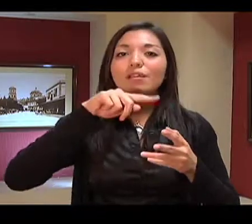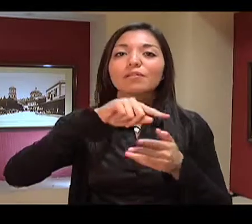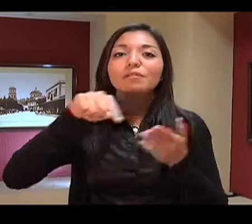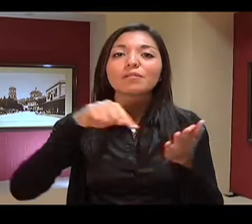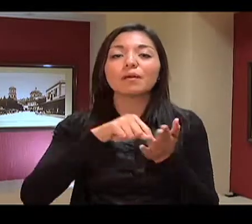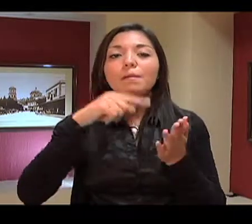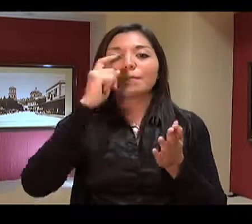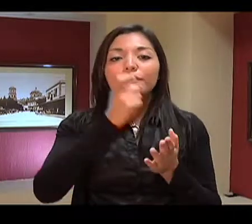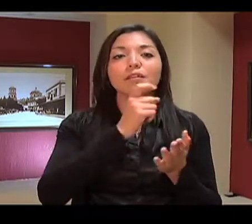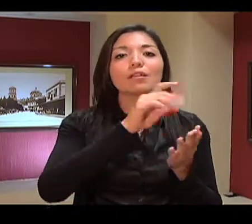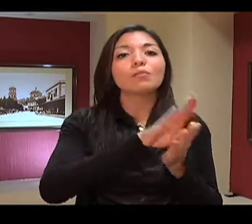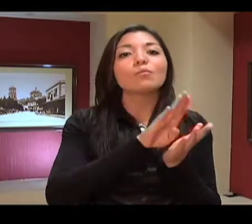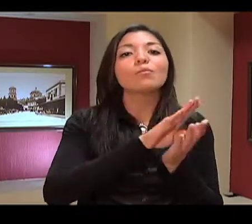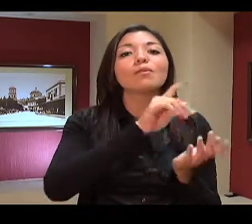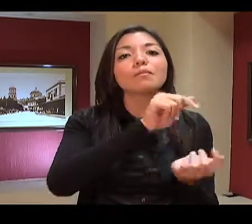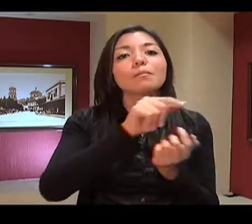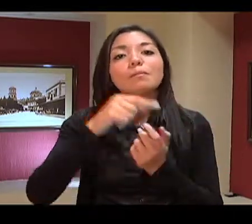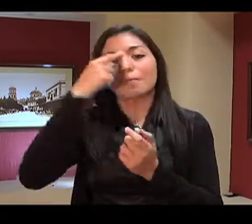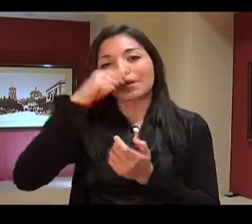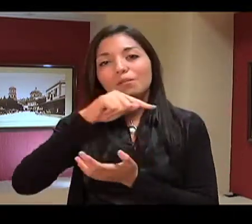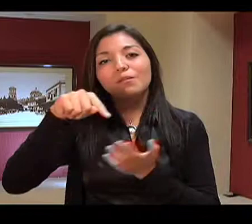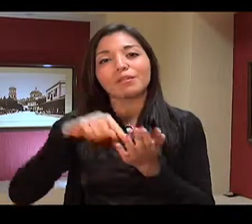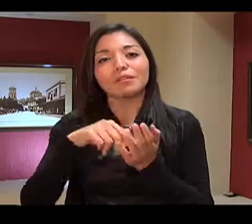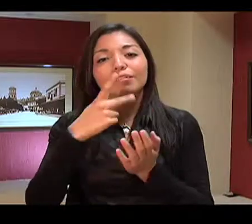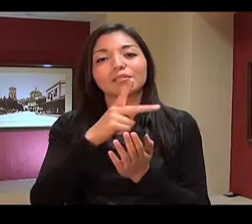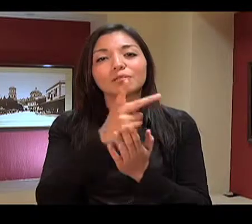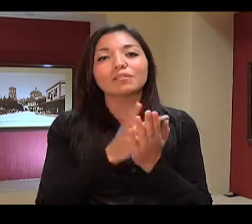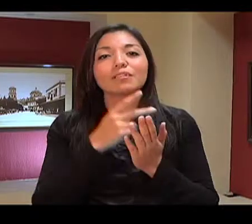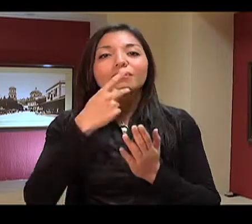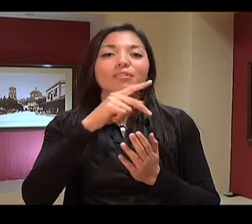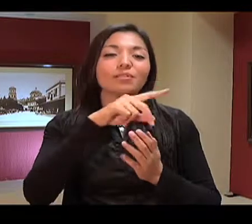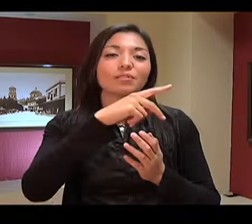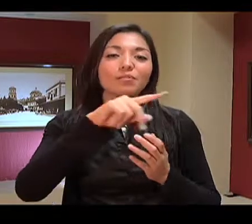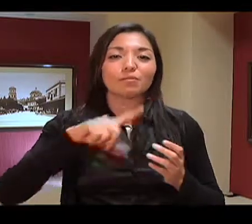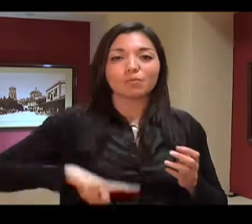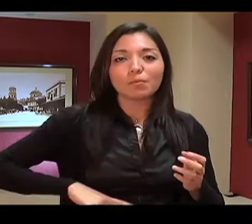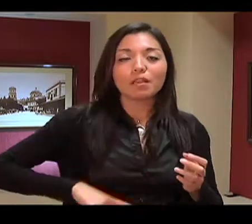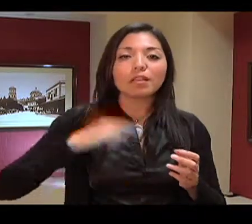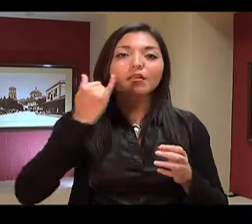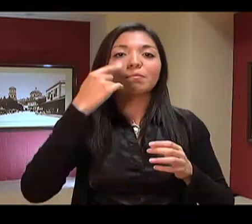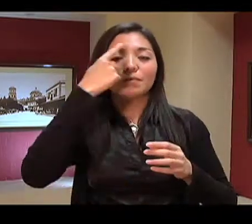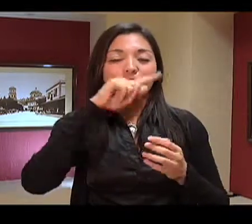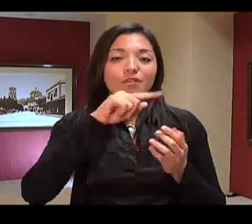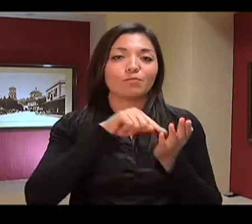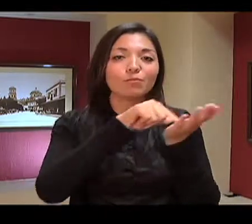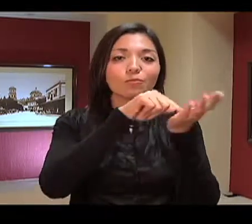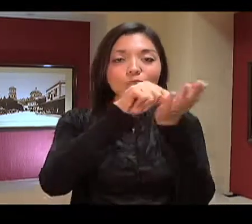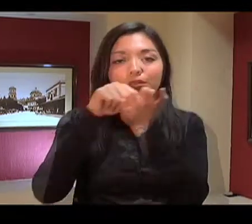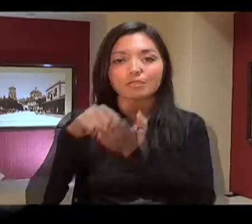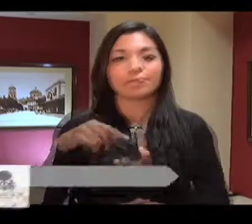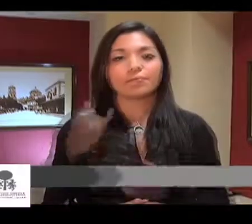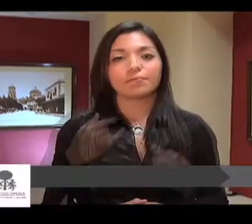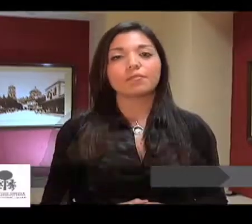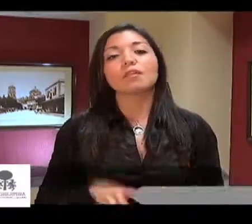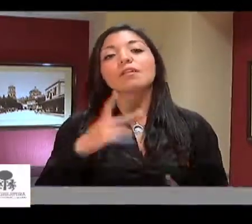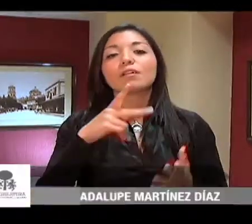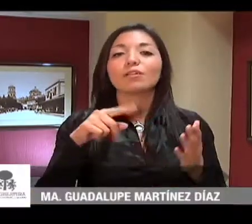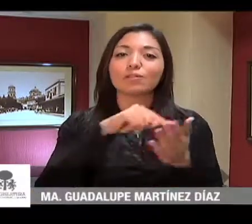recogerán las propuestas que hagan los partidos políticos y la sociedad. La Comisión Especial para la Reforma y Reingeniería del Poder